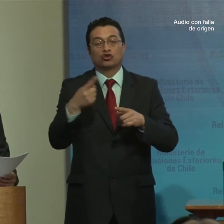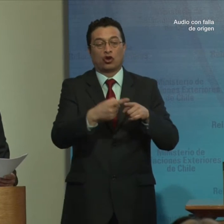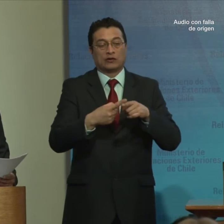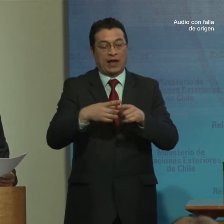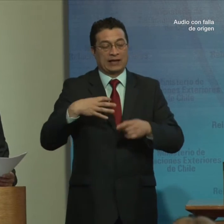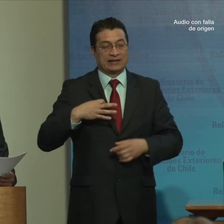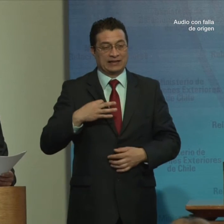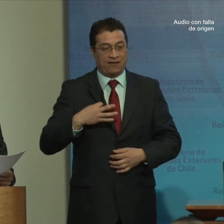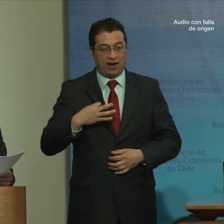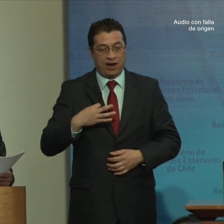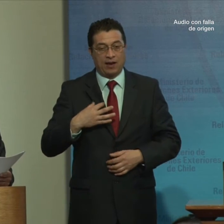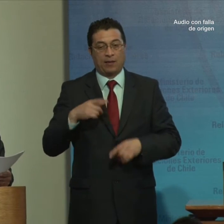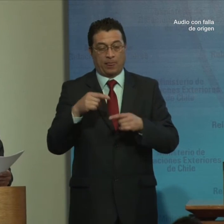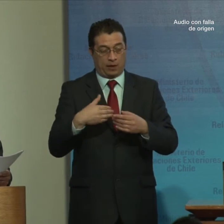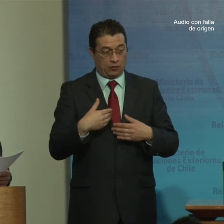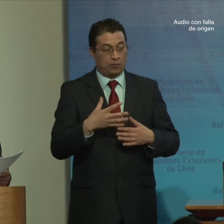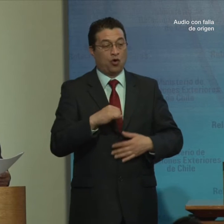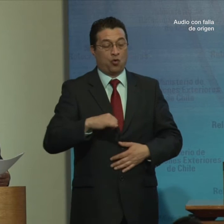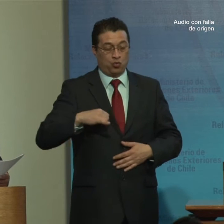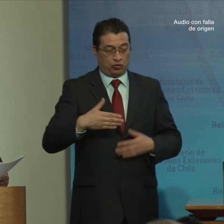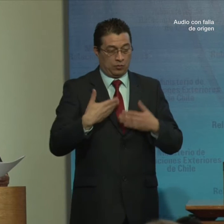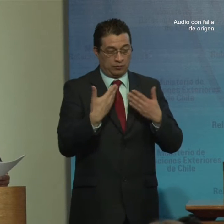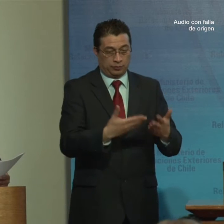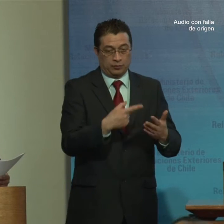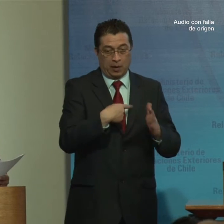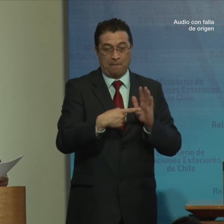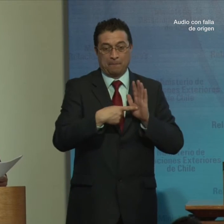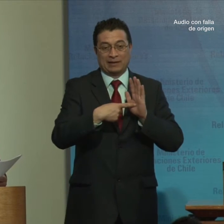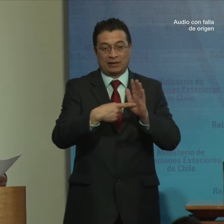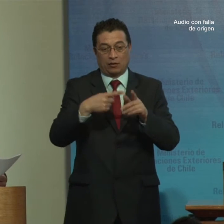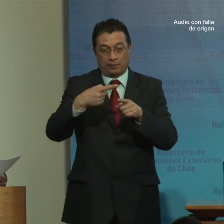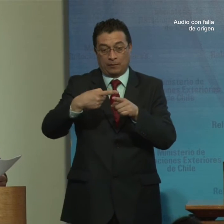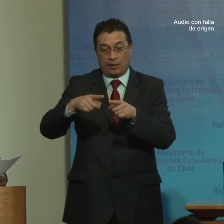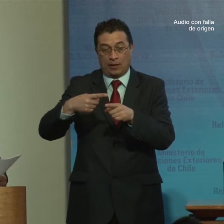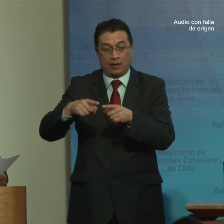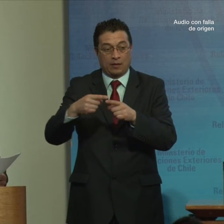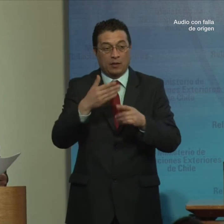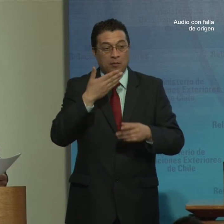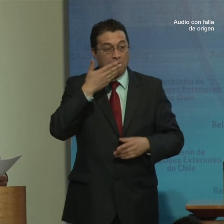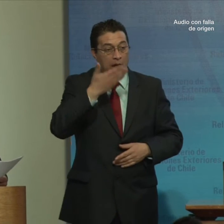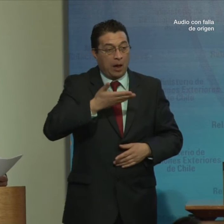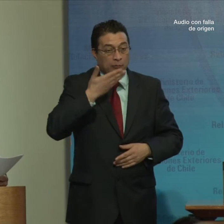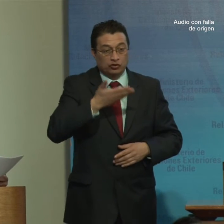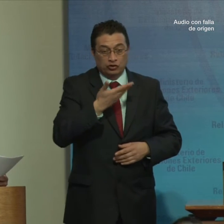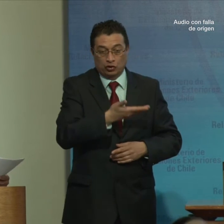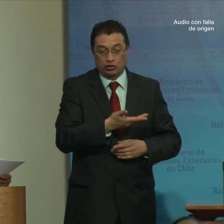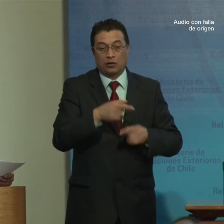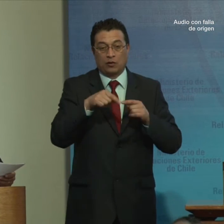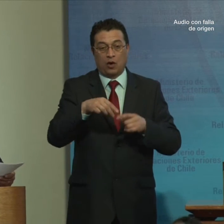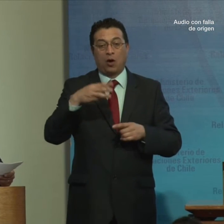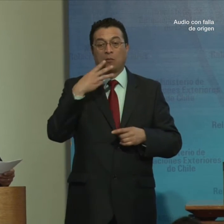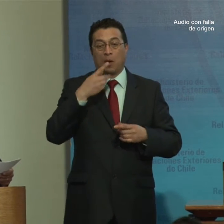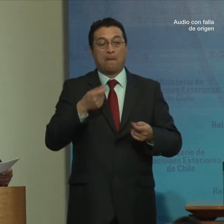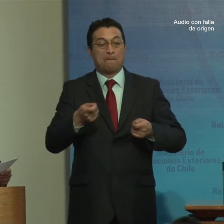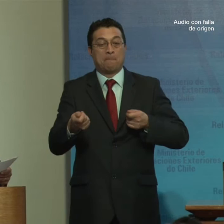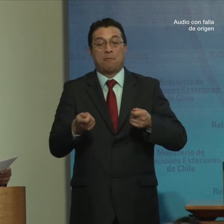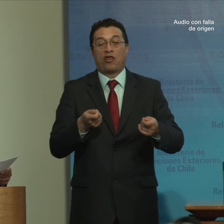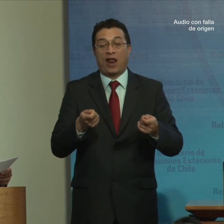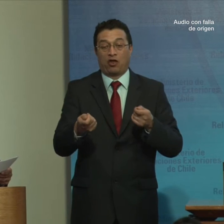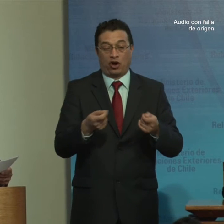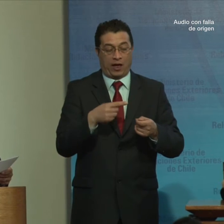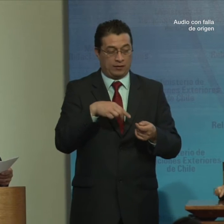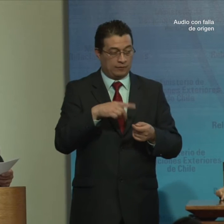presentar y dejar con ustedes Para la presentación de los siguientes expositores A la moderadora de este panel